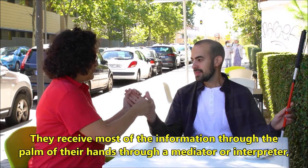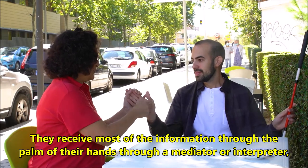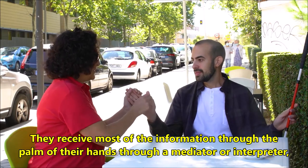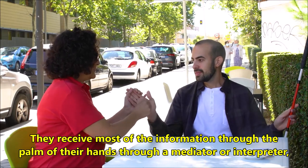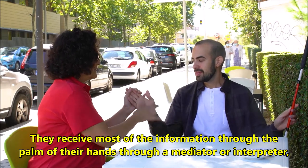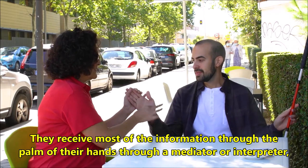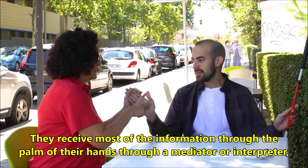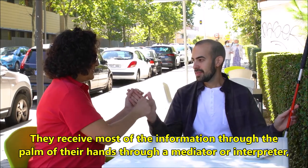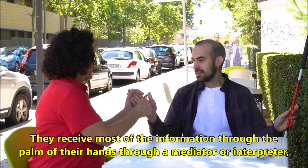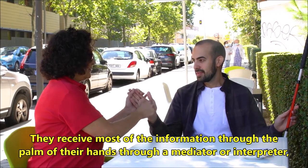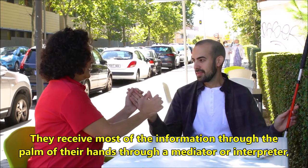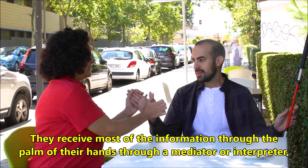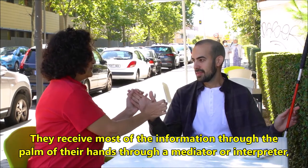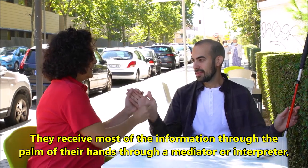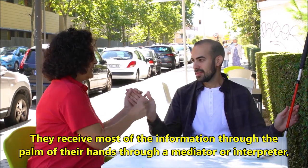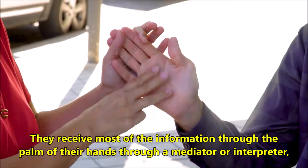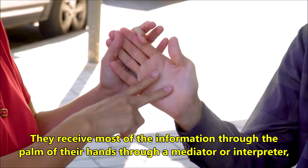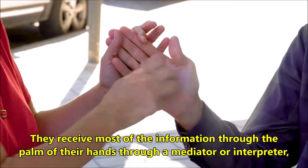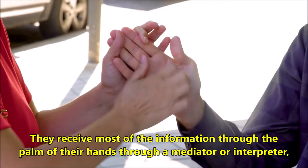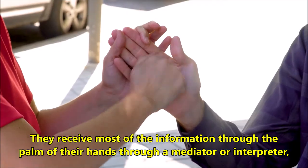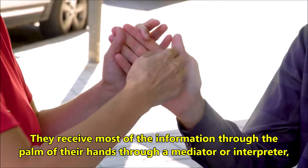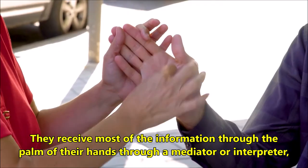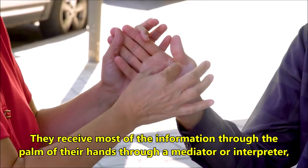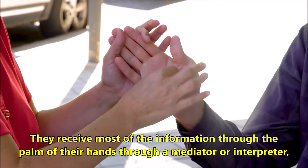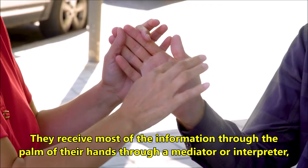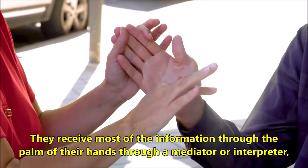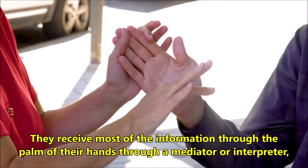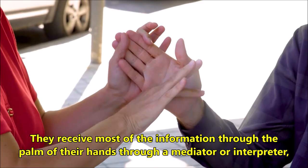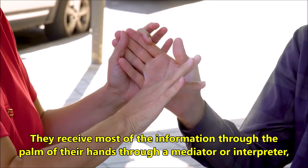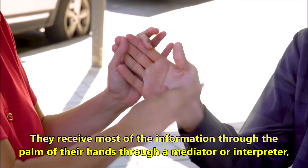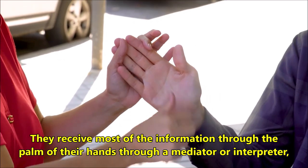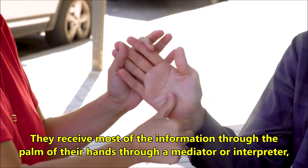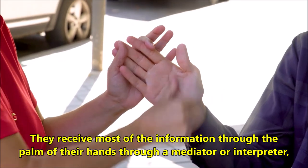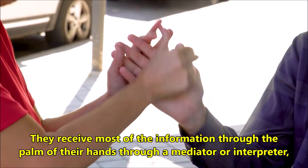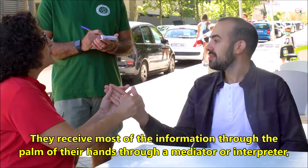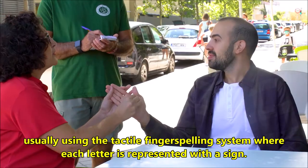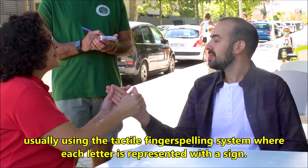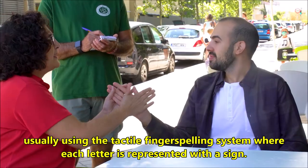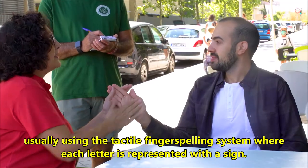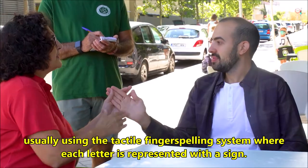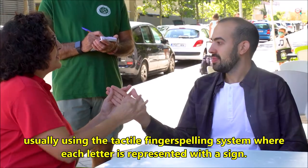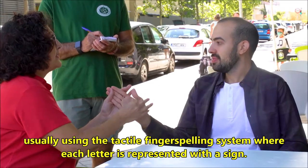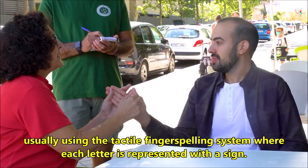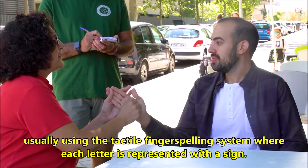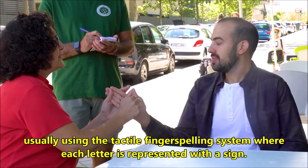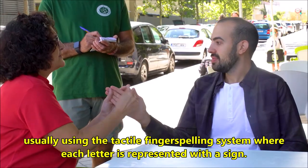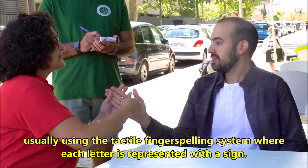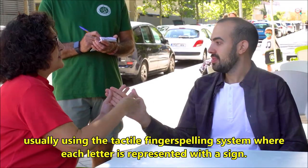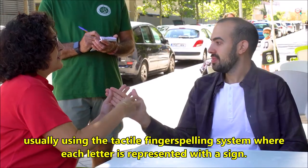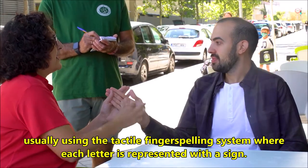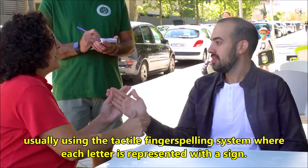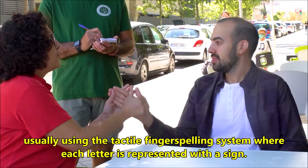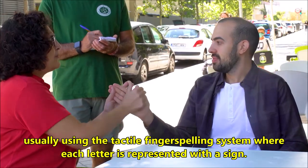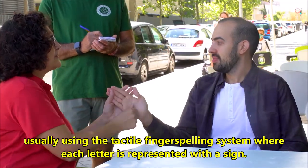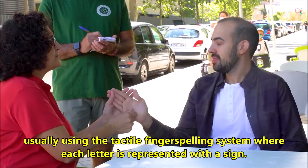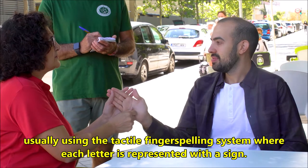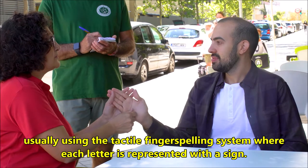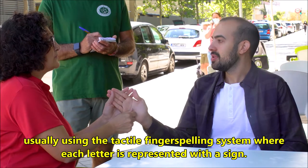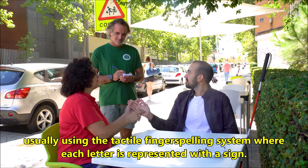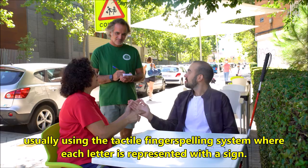la recibe en la palma de la mano por medio de un mediador o un intérprete. Lo más habitual es el uso del sistema dactilológico, por